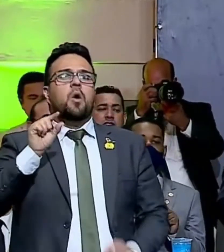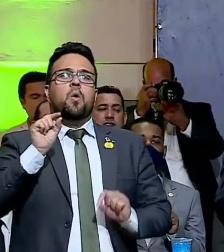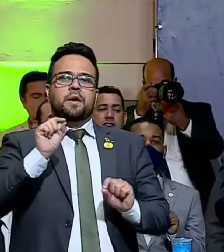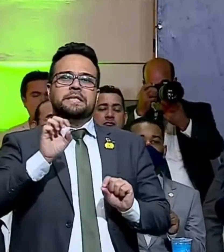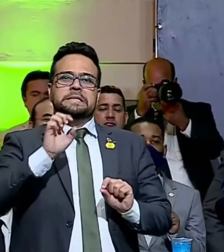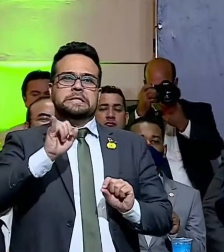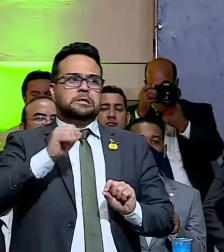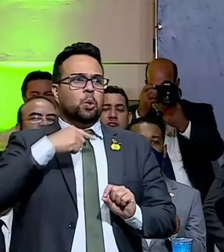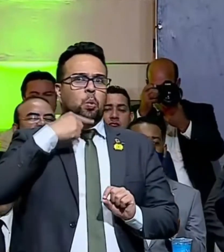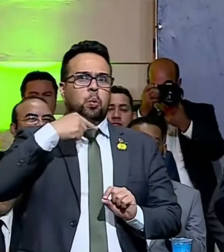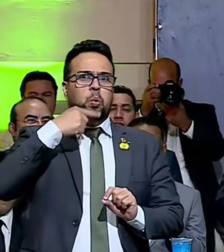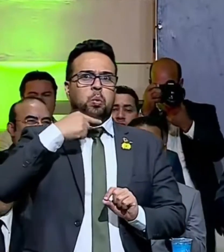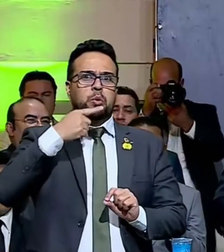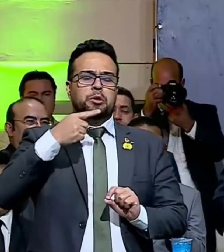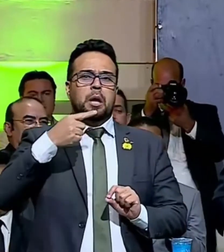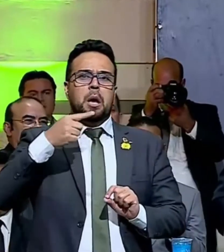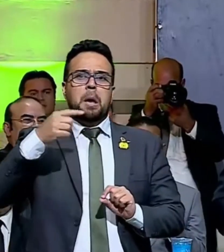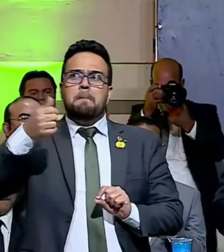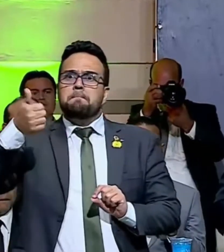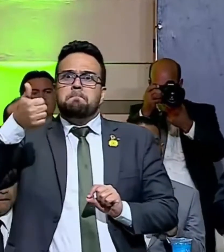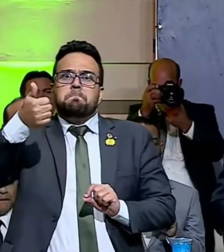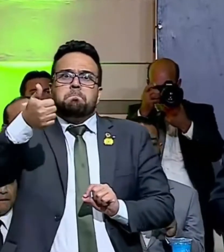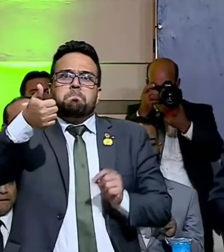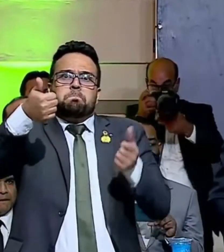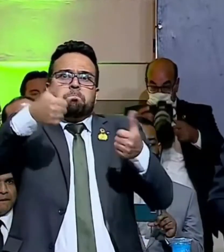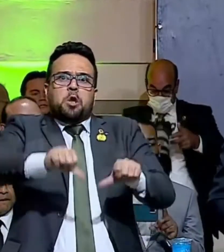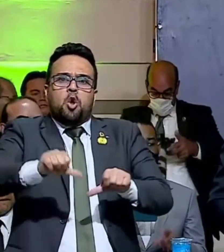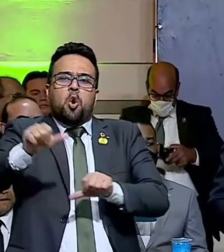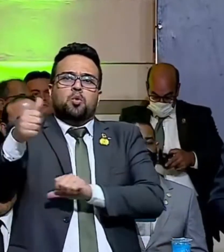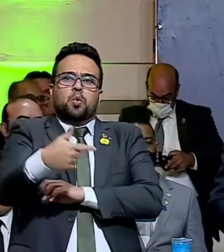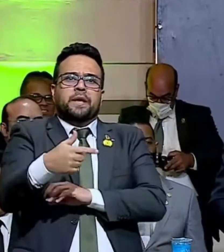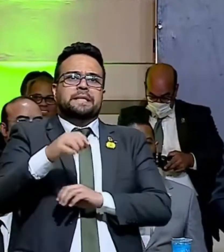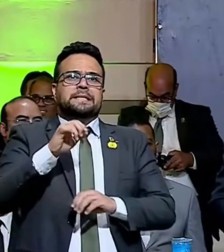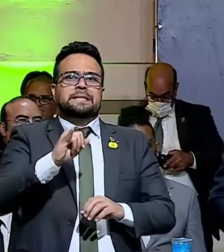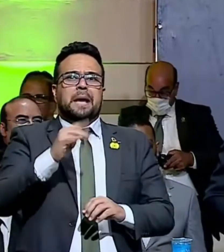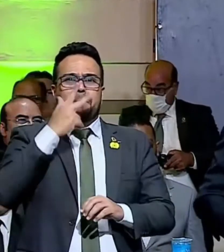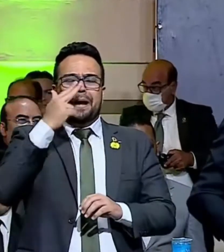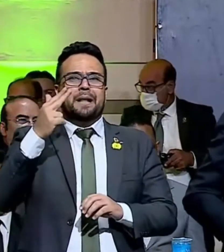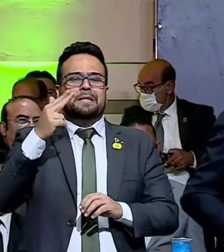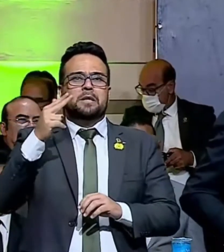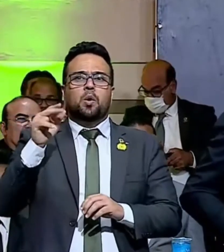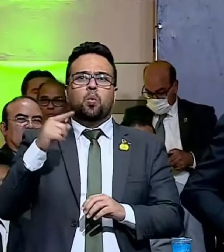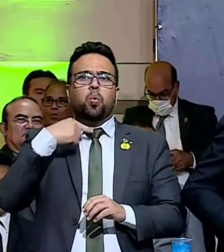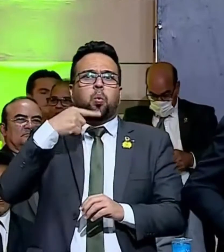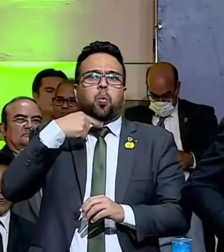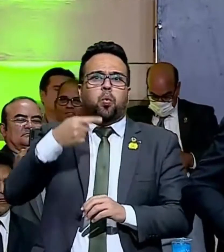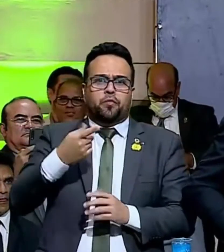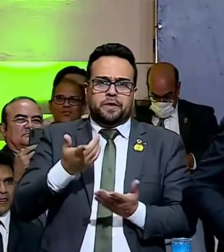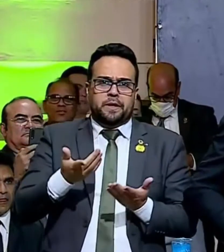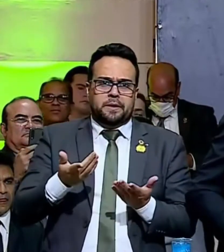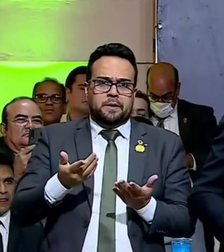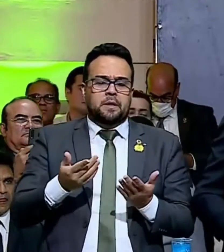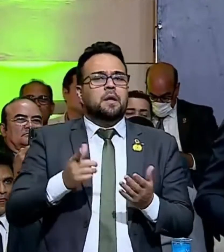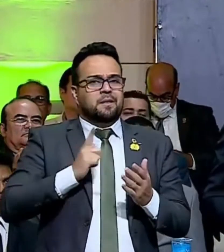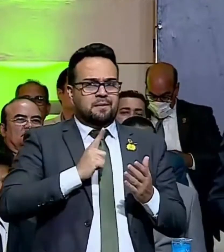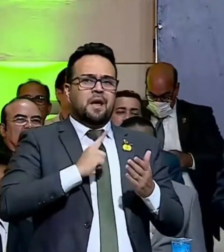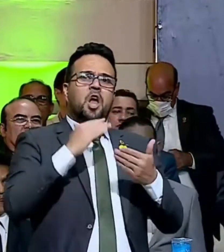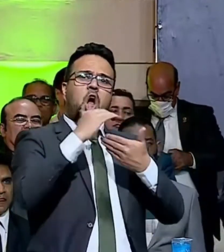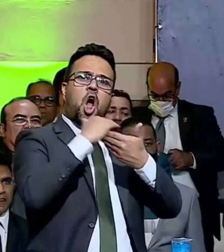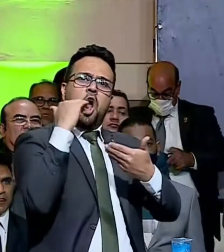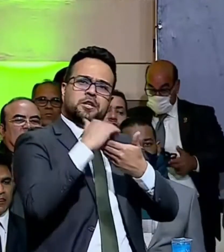decisão mal tomada, é uma indecisão. Tenho os meus conselheiros.